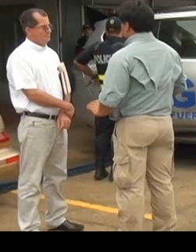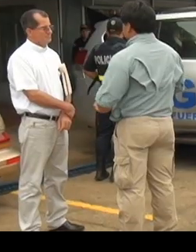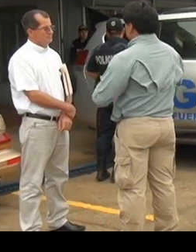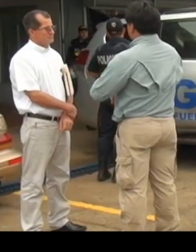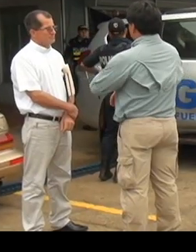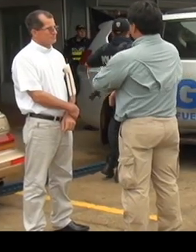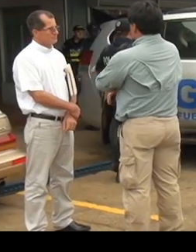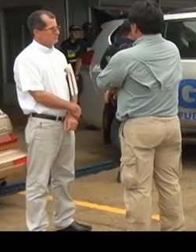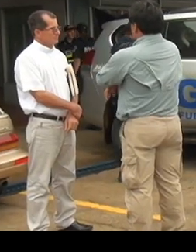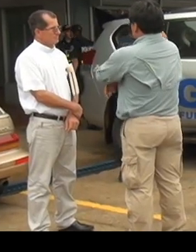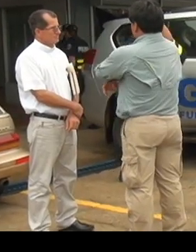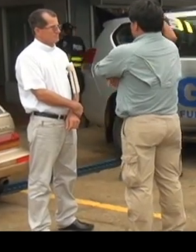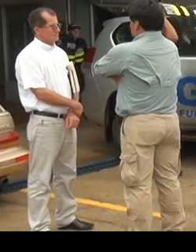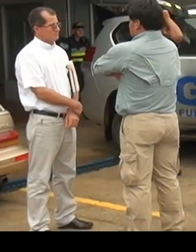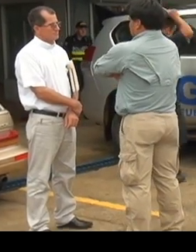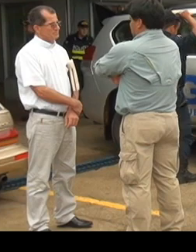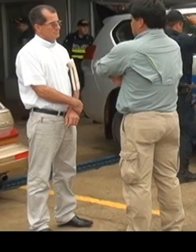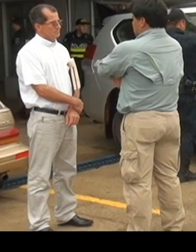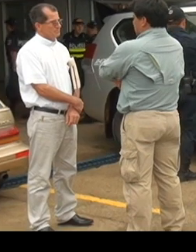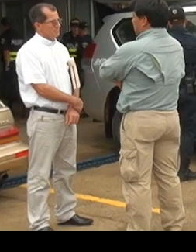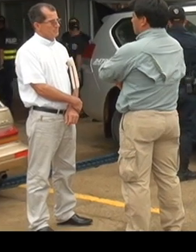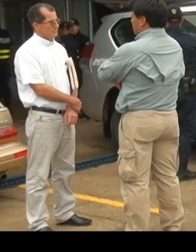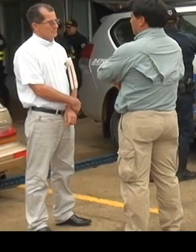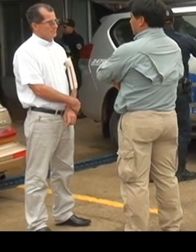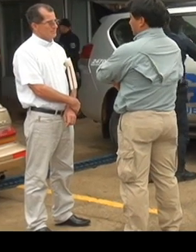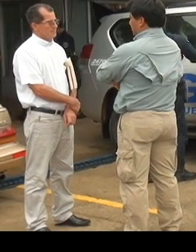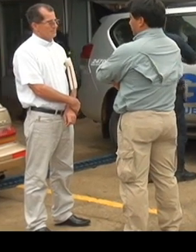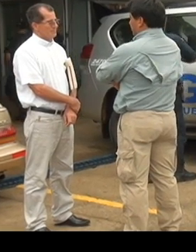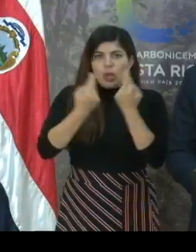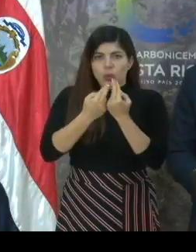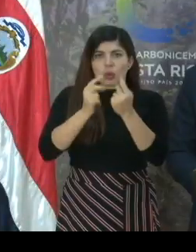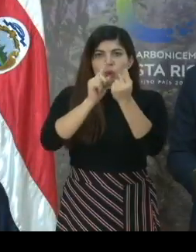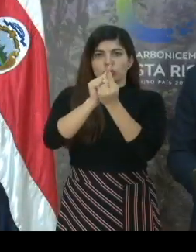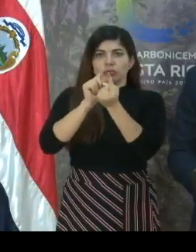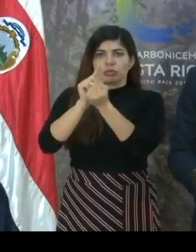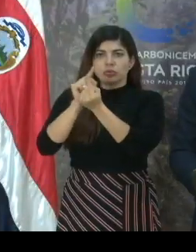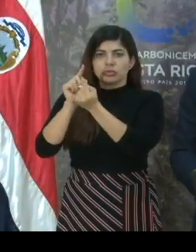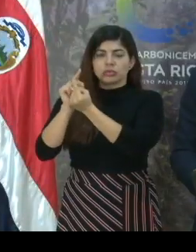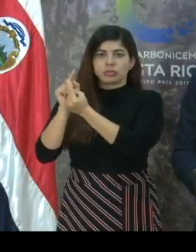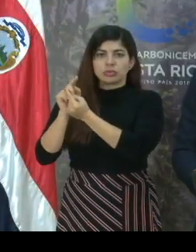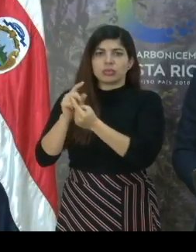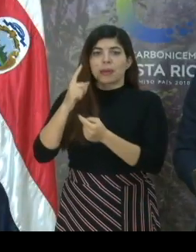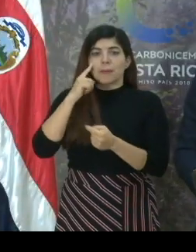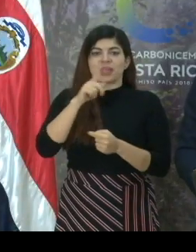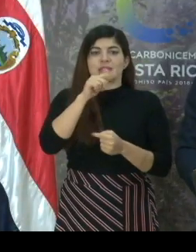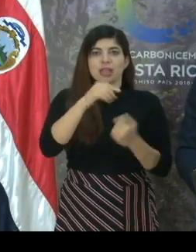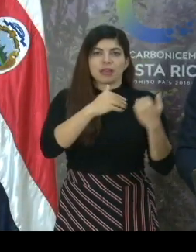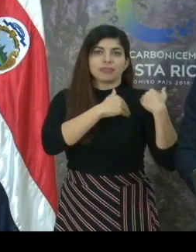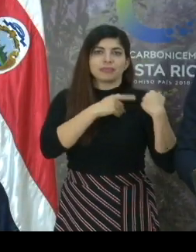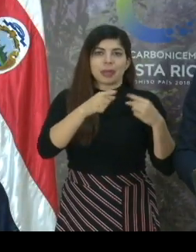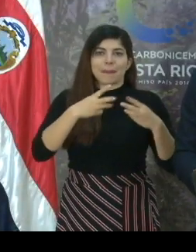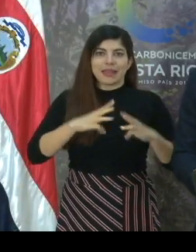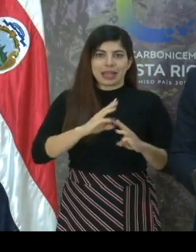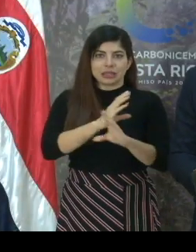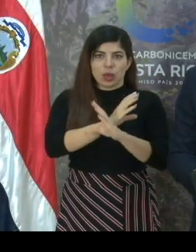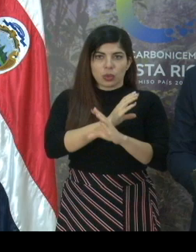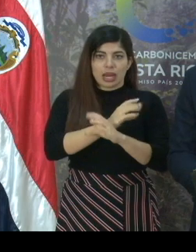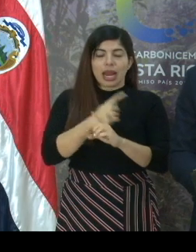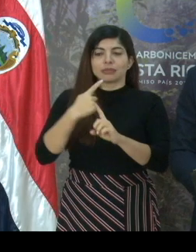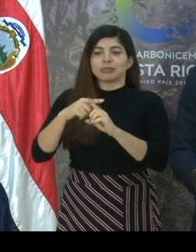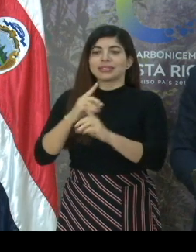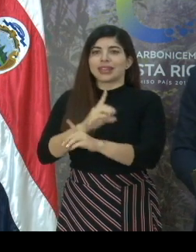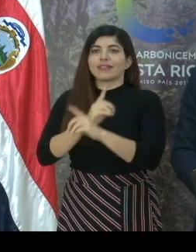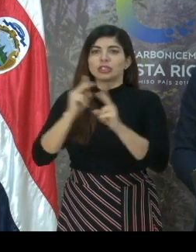atender la muerte del dirigente indígena. Teneremos reuniones con los peticionarios de las medidas cautelares, con la Defensoría de los